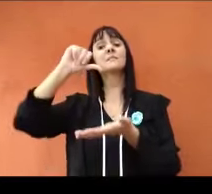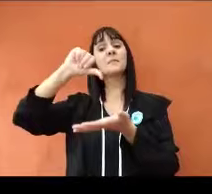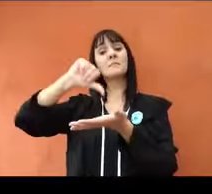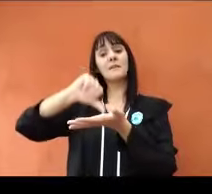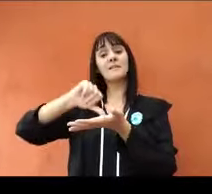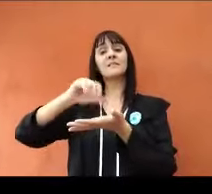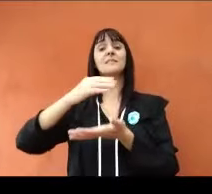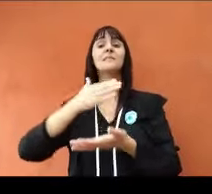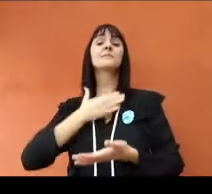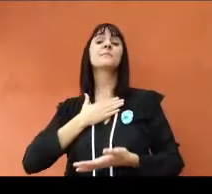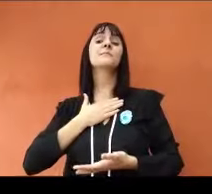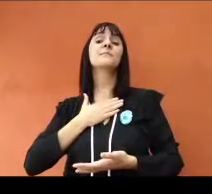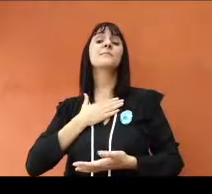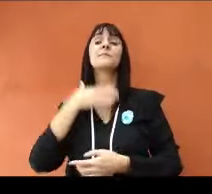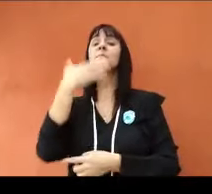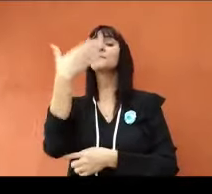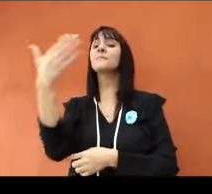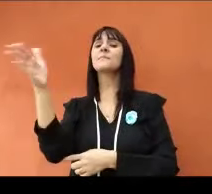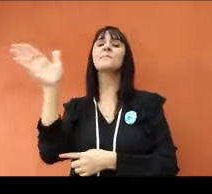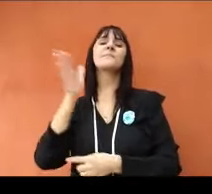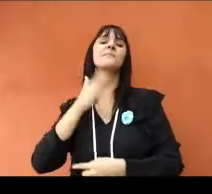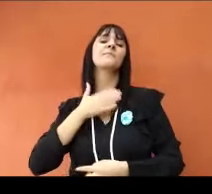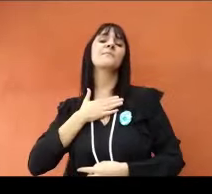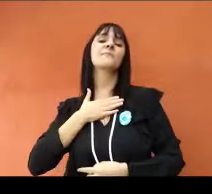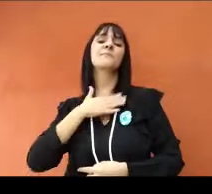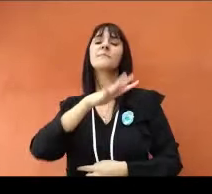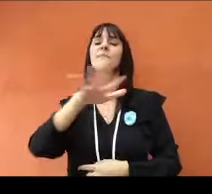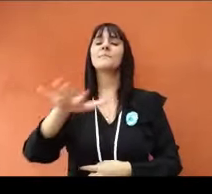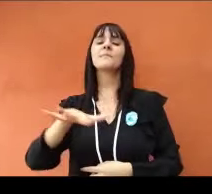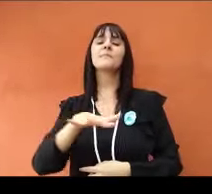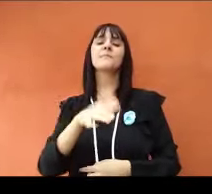Este es mi país, mi bandera y mi lugar